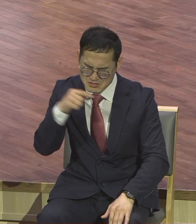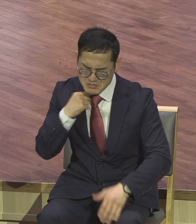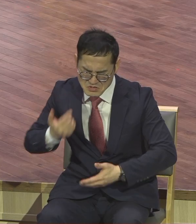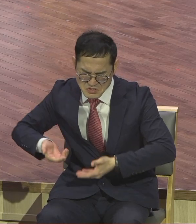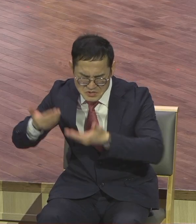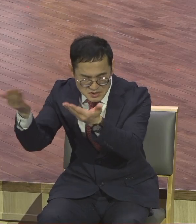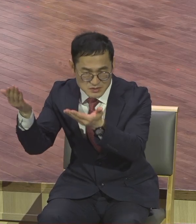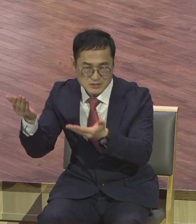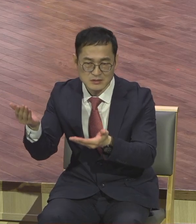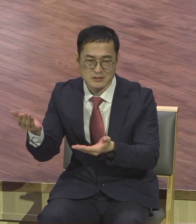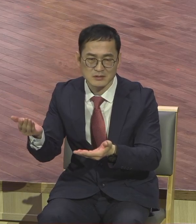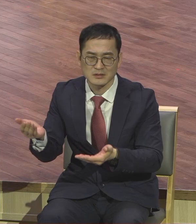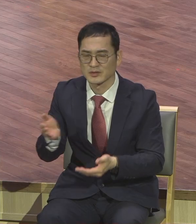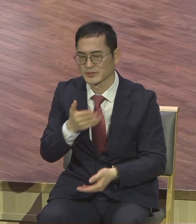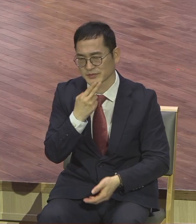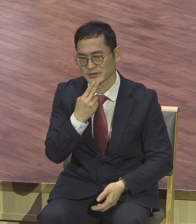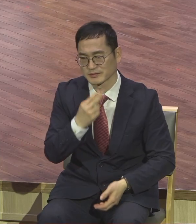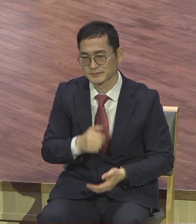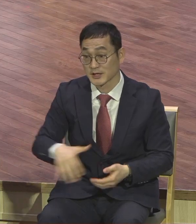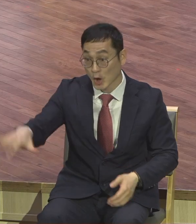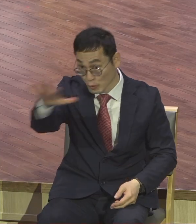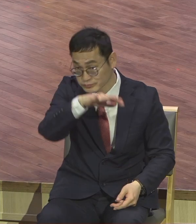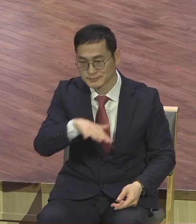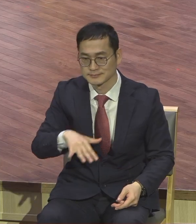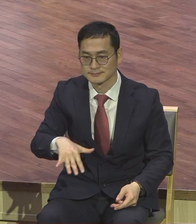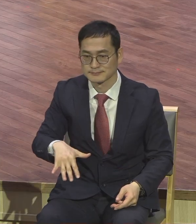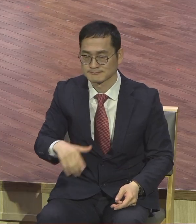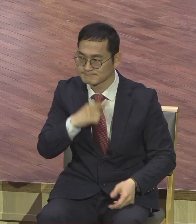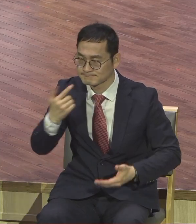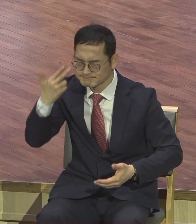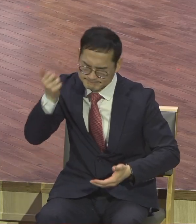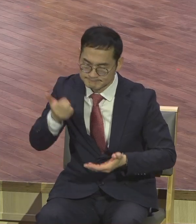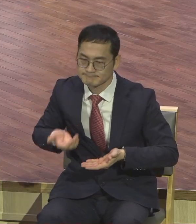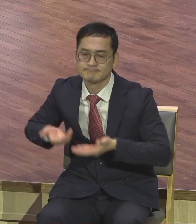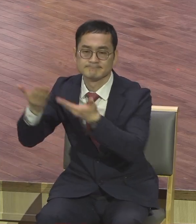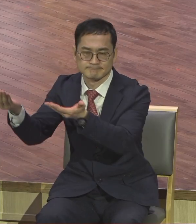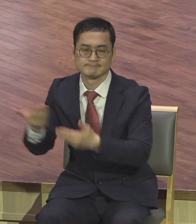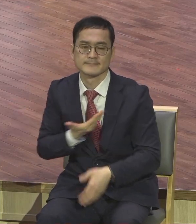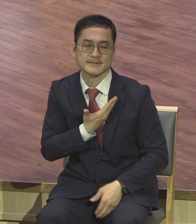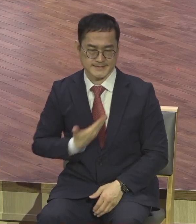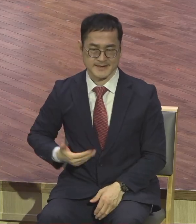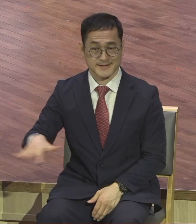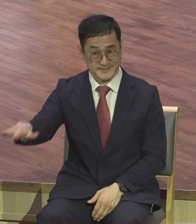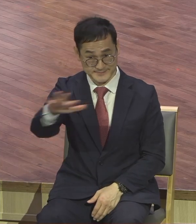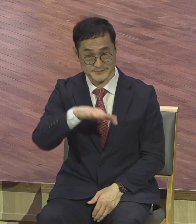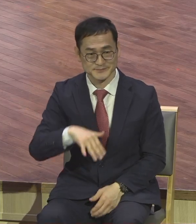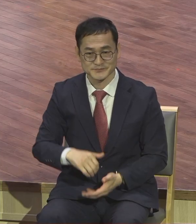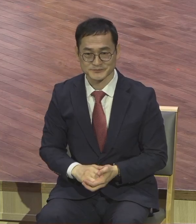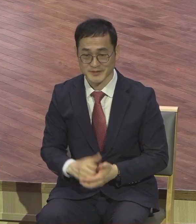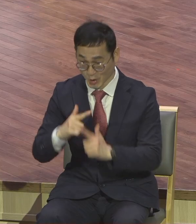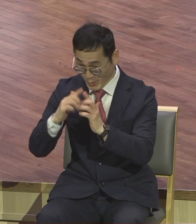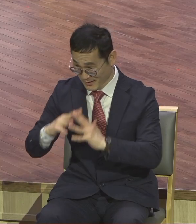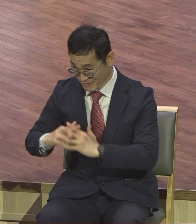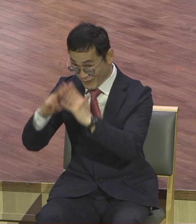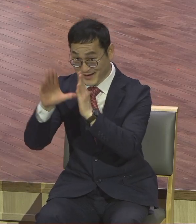다 그것이 제자인 줄 확신합니다. 무리들은 다 떠나세요. 제자는 절대 안 떠납니다.